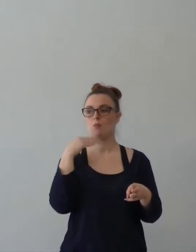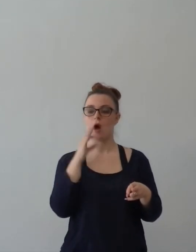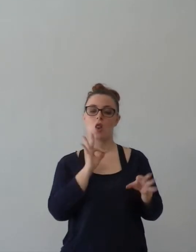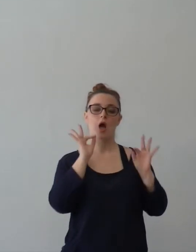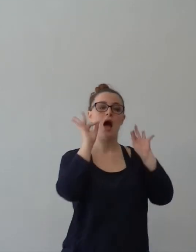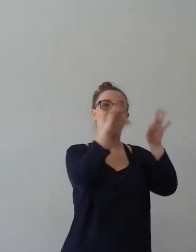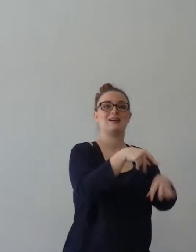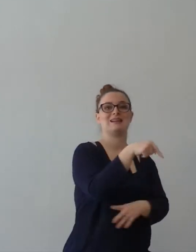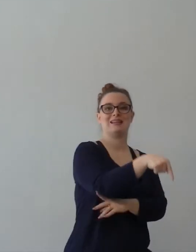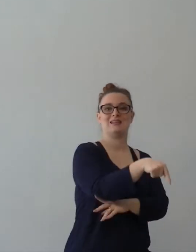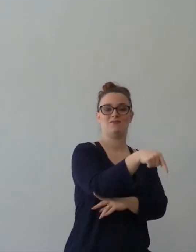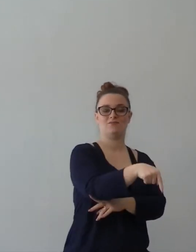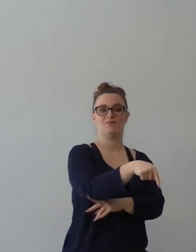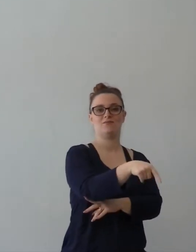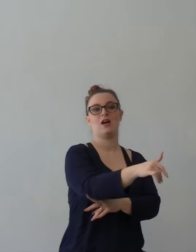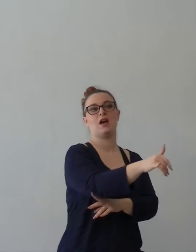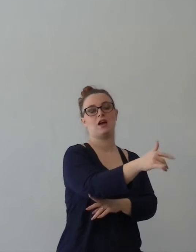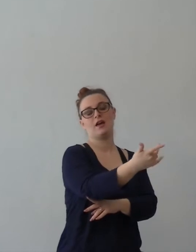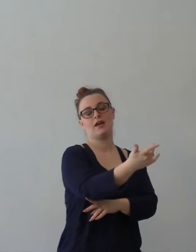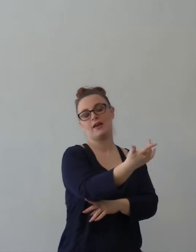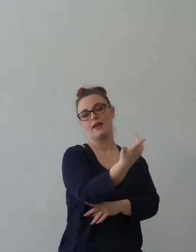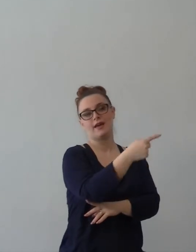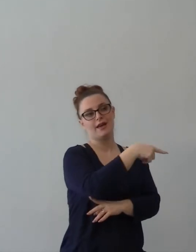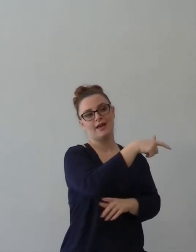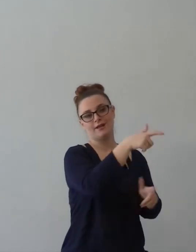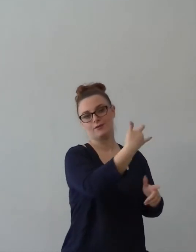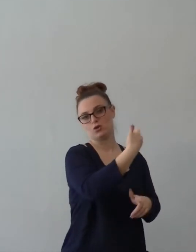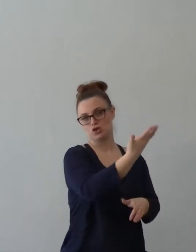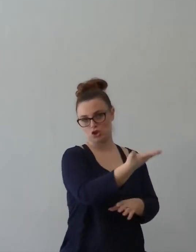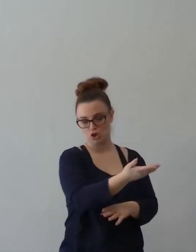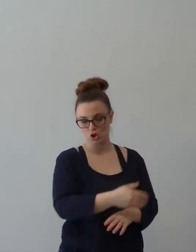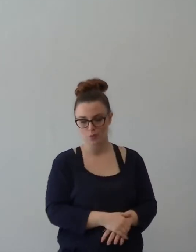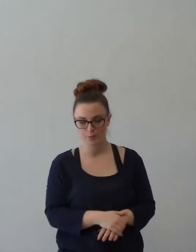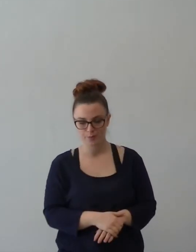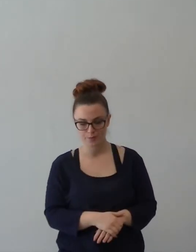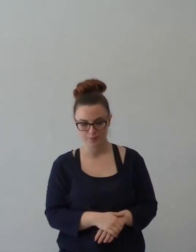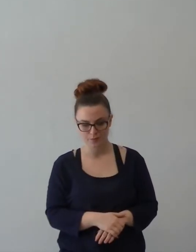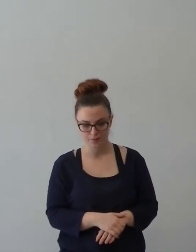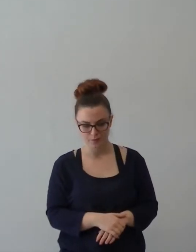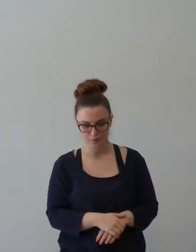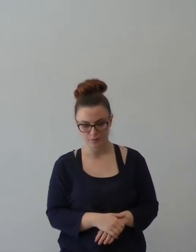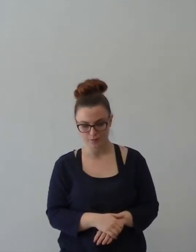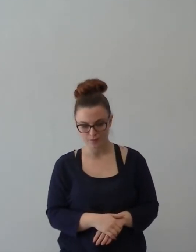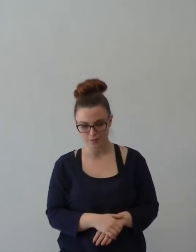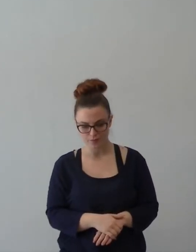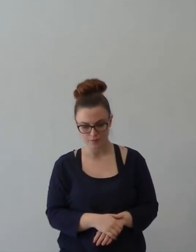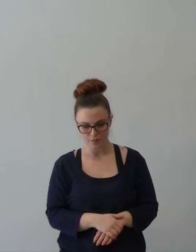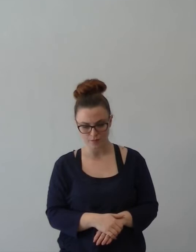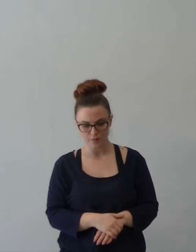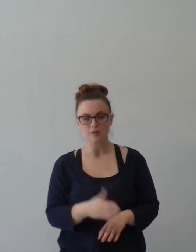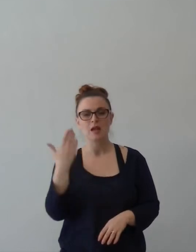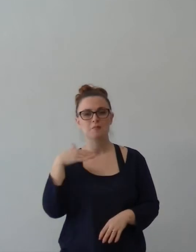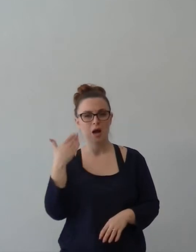Era poco prima di essere giustiziato. E Paolo fu realmente